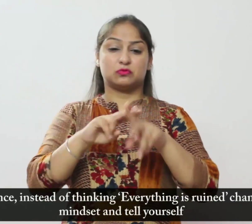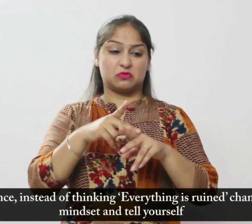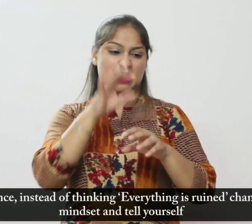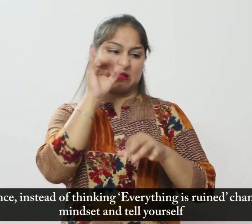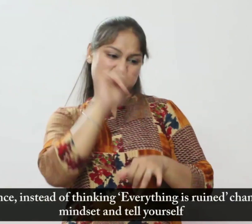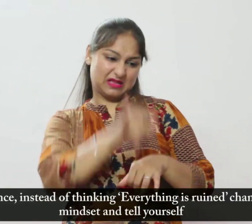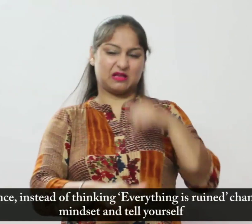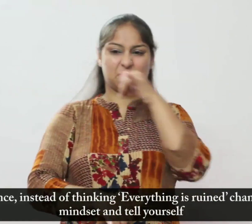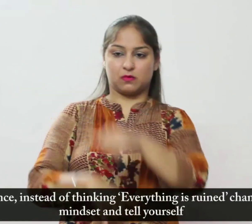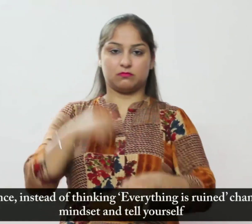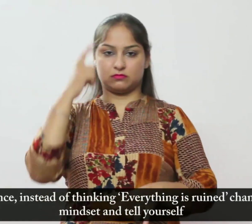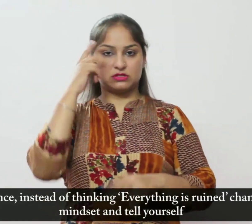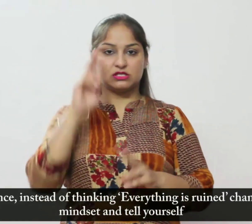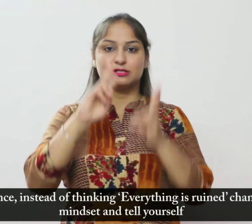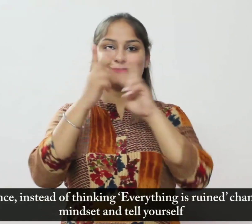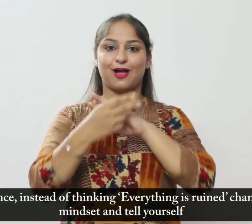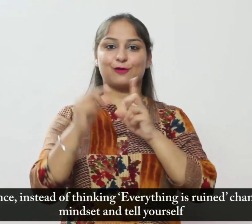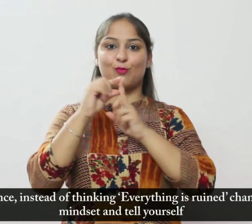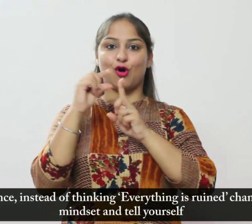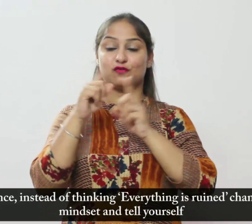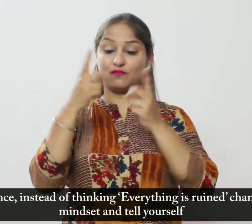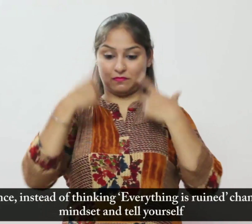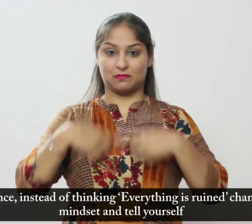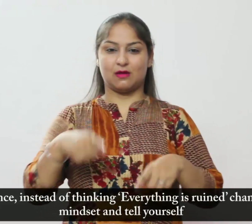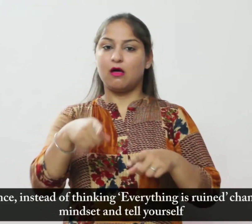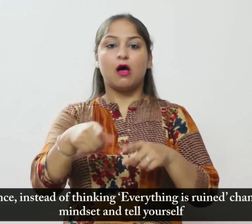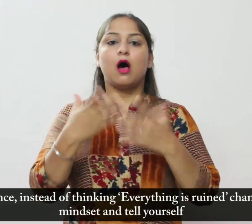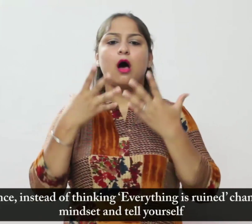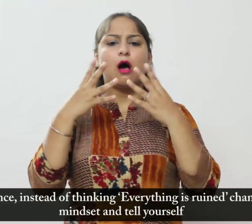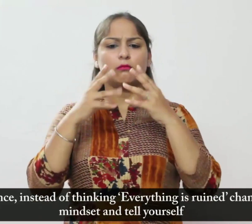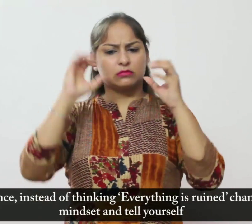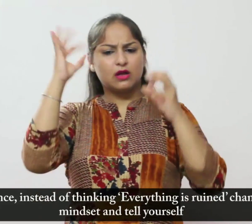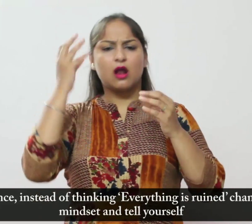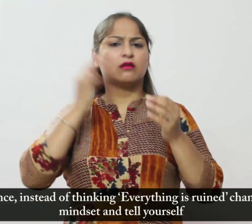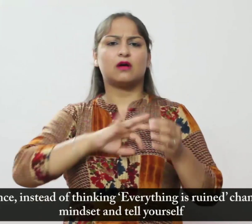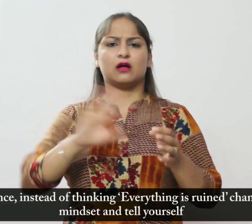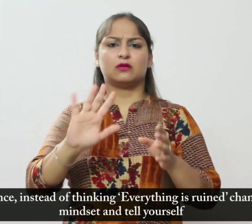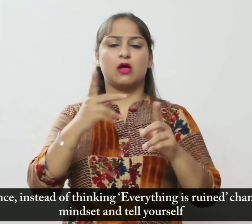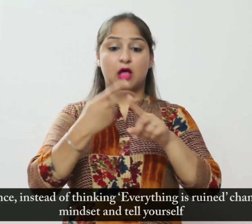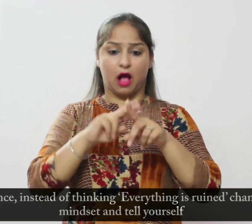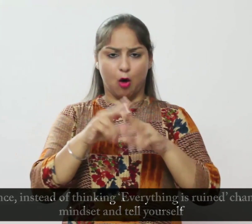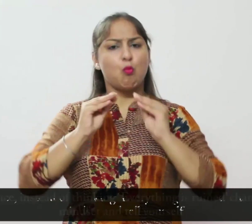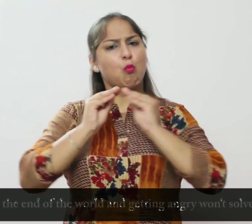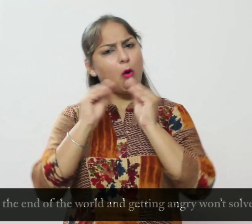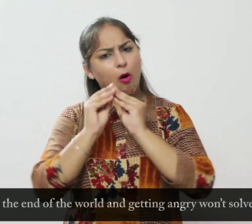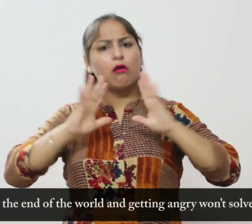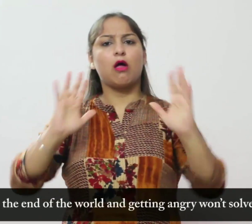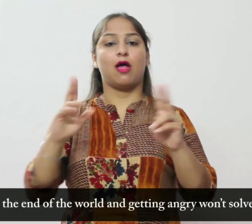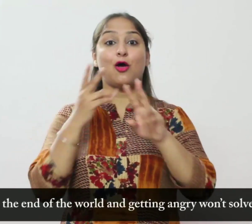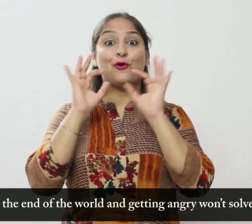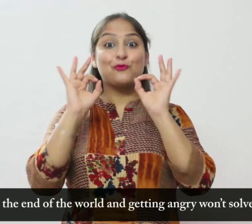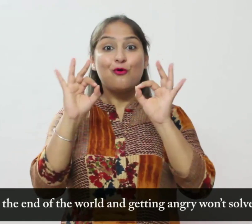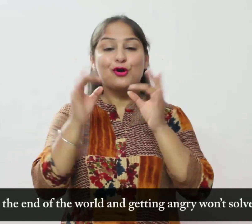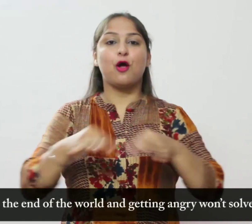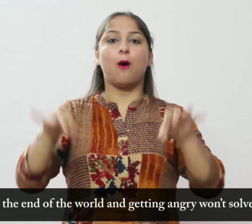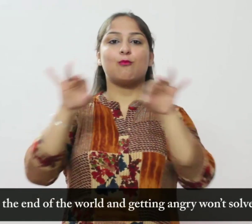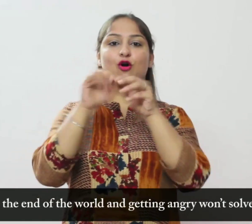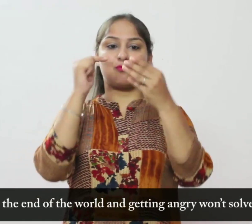बरबाद हो गया सोचने के बजाए अपनी मानसिक्ता बदलें और खुद को बताएं यह दुनिया का अंत नहीं है और